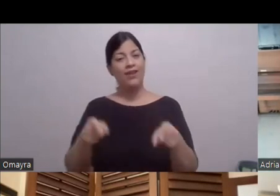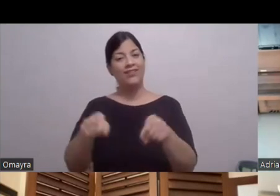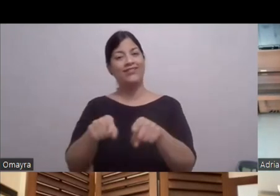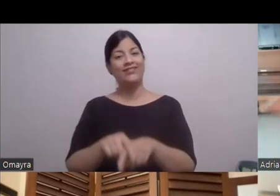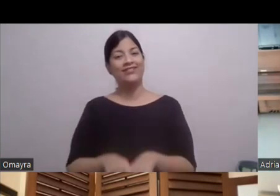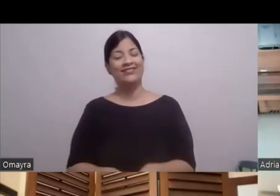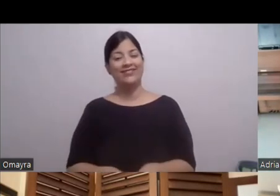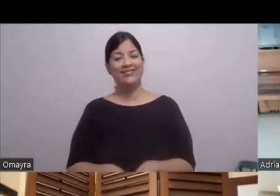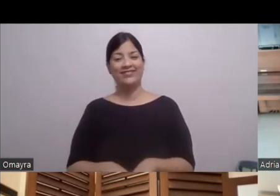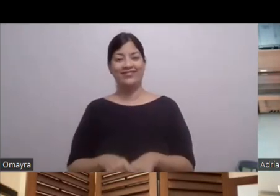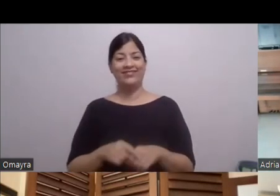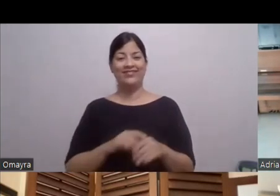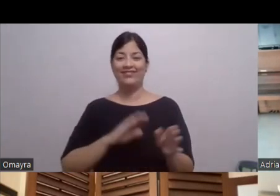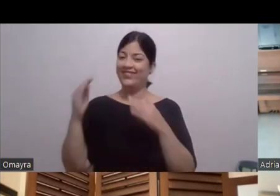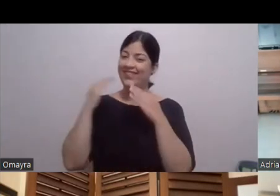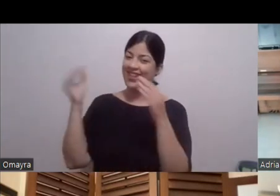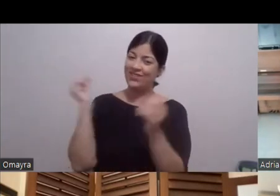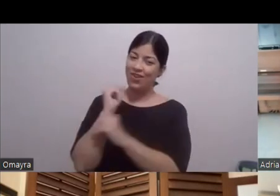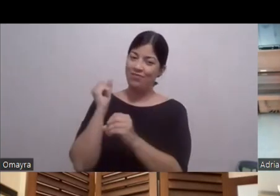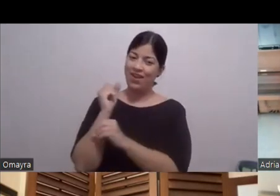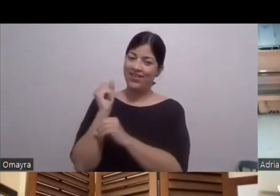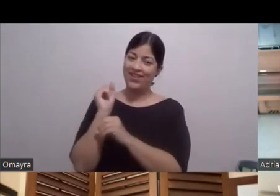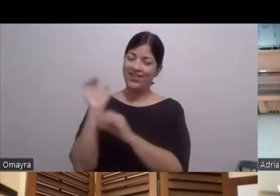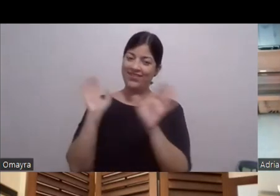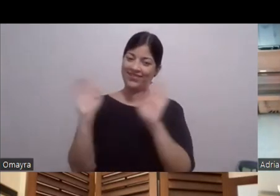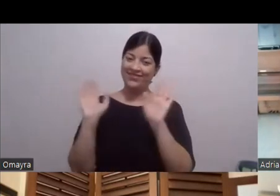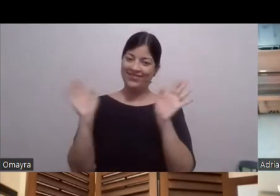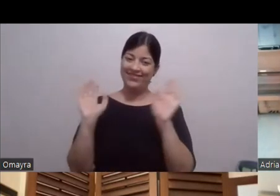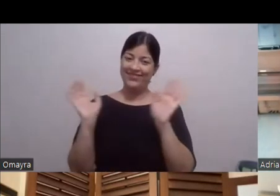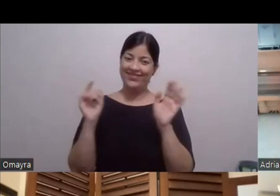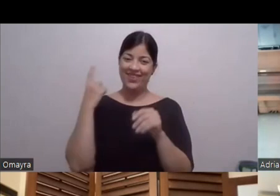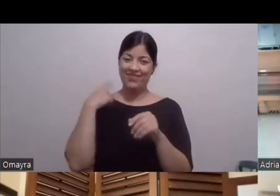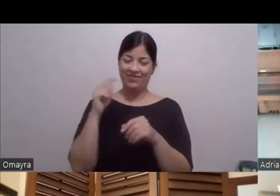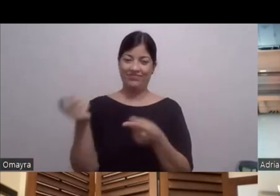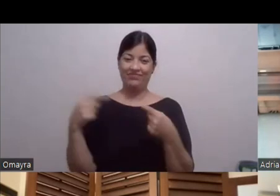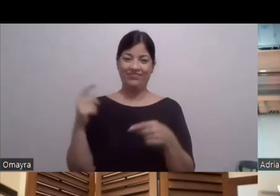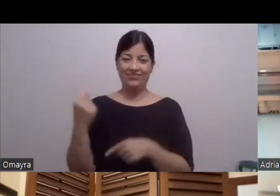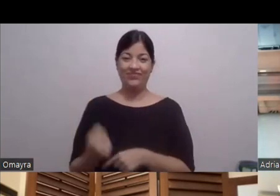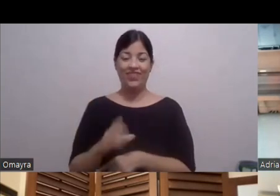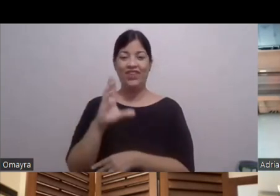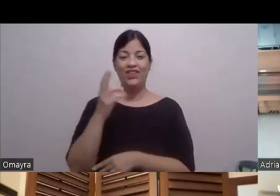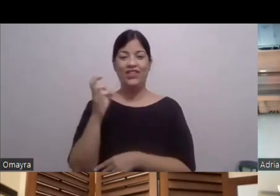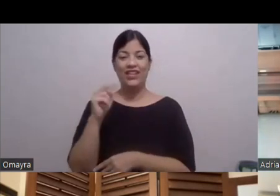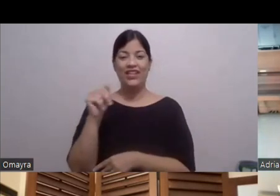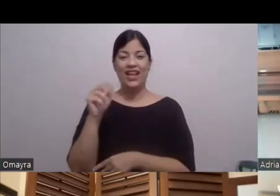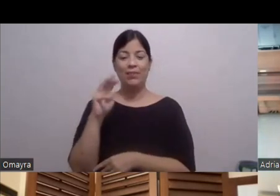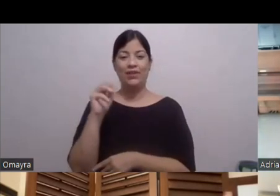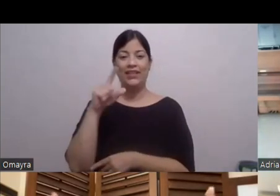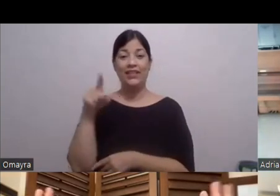mira Gracias a Omaira Cabello También Por estar con nosotros Como todos los martes Y a Echenas Martínez Ahí Que ya nos está diciendo Vámonos